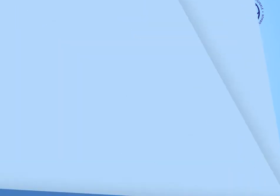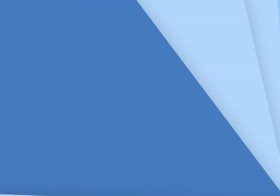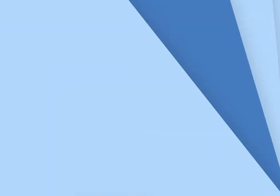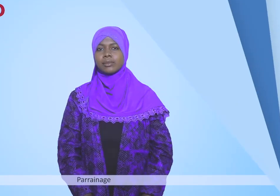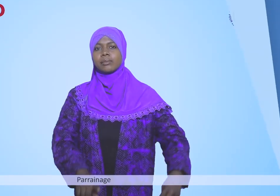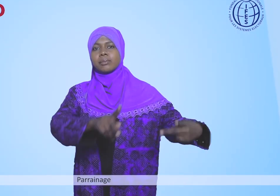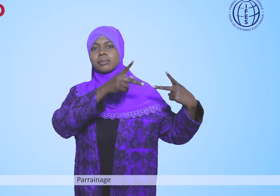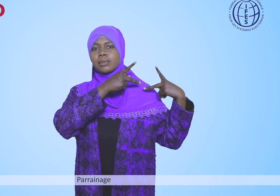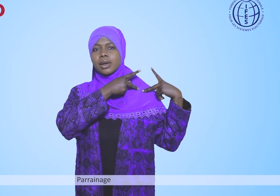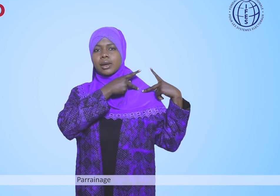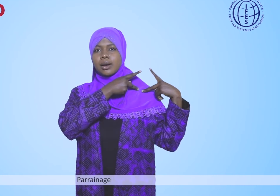Parrainage Parrainage